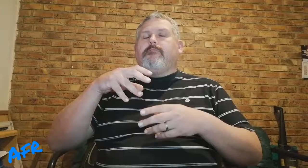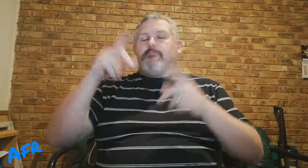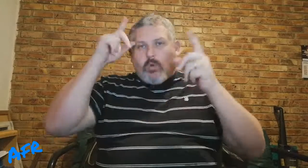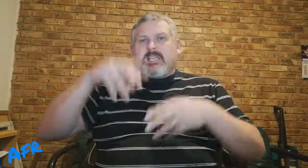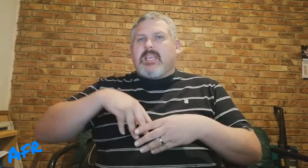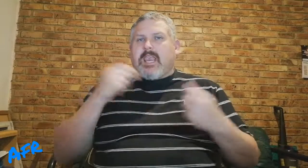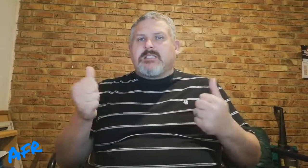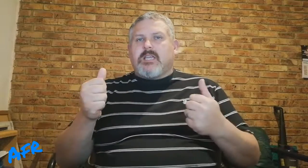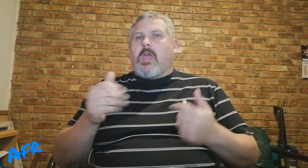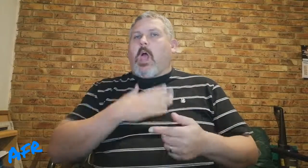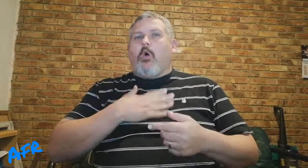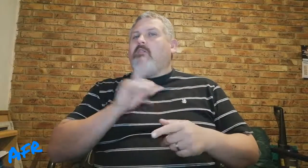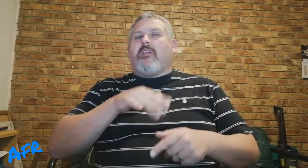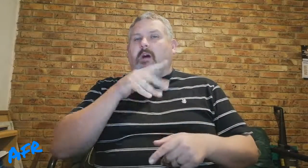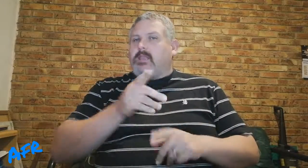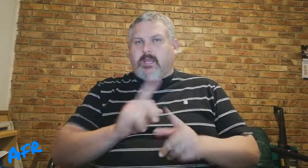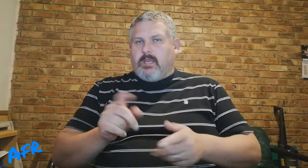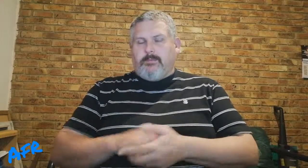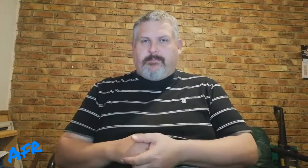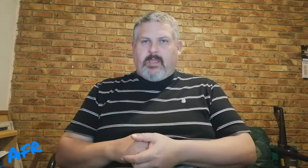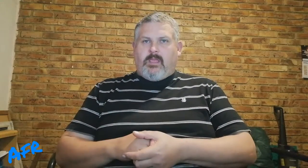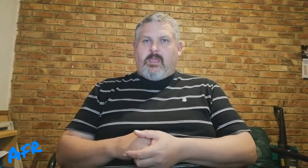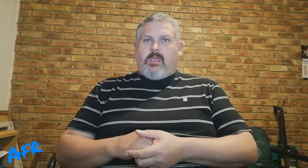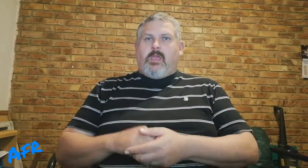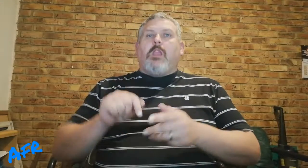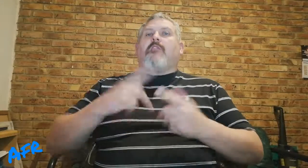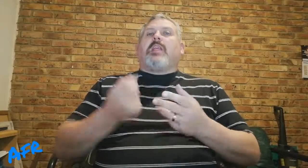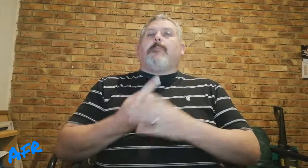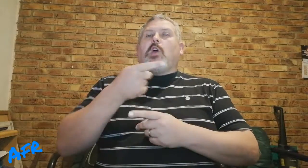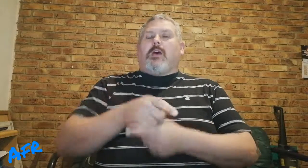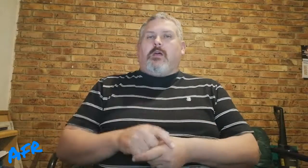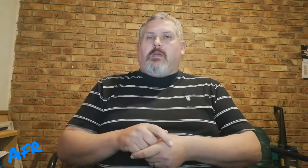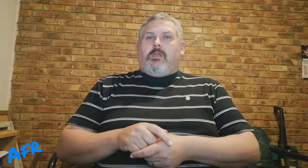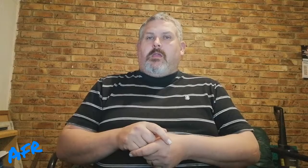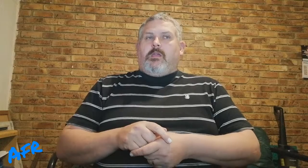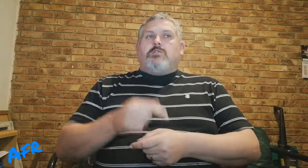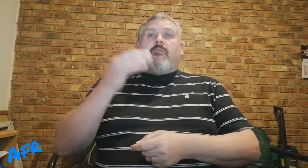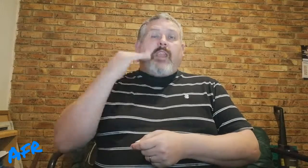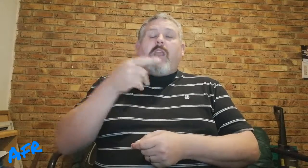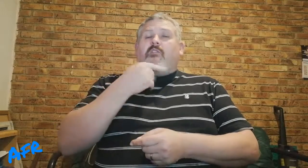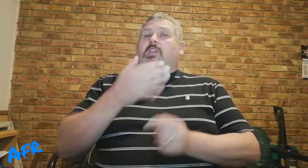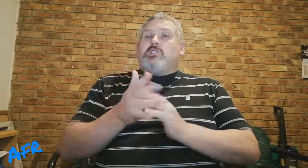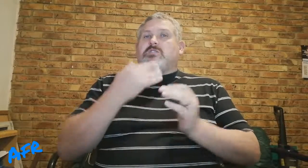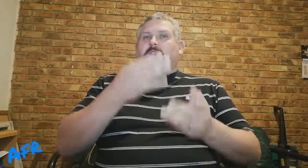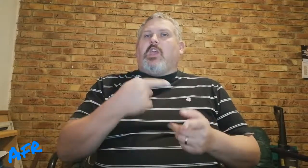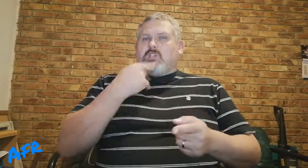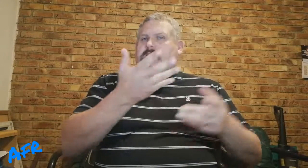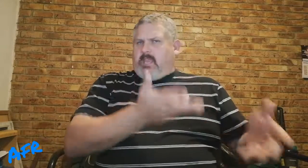bose geeste hou nie van water nie. Nou, wat gebeur daar? So wanne hulle vir Jesus vra,